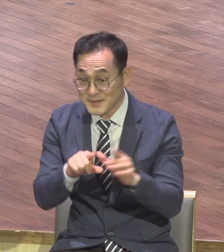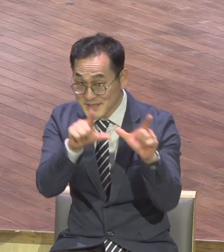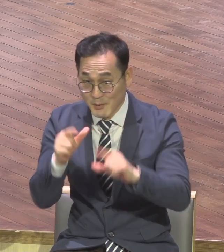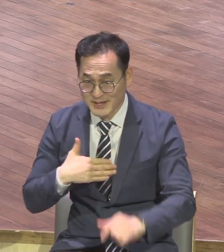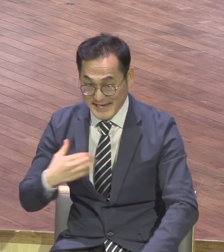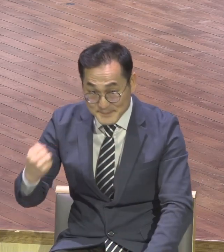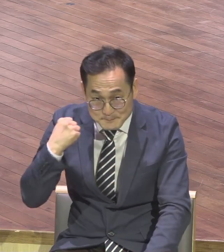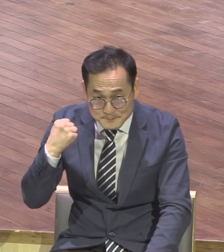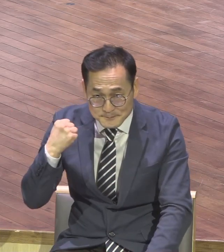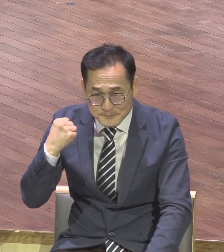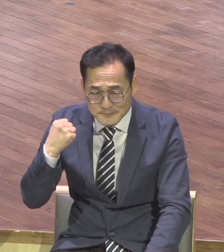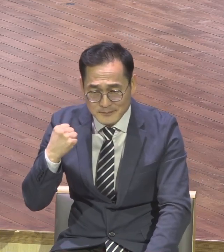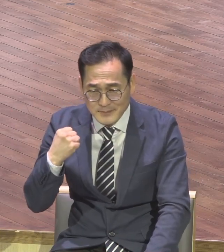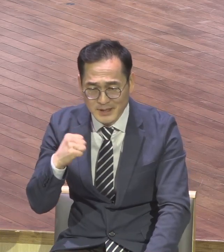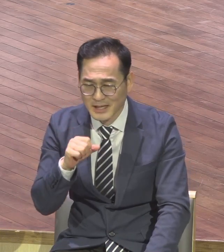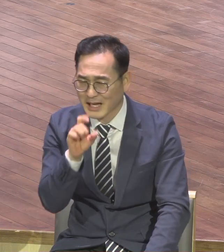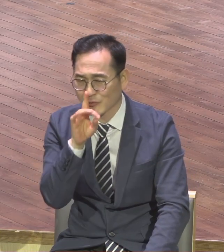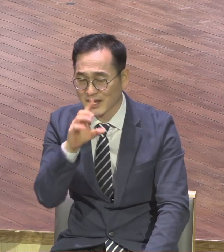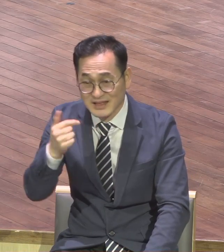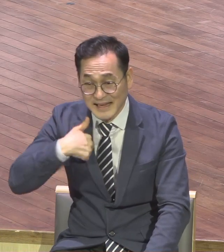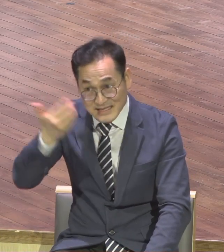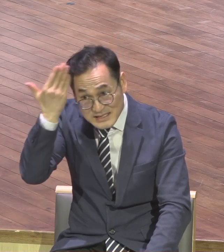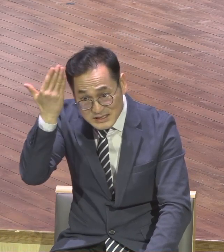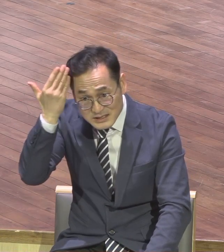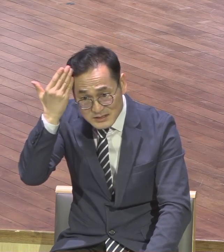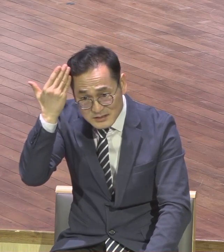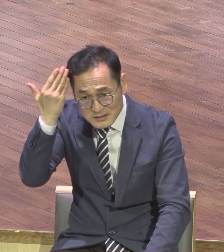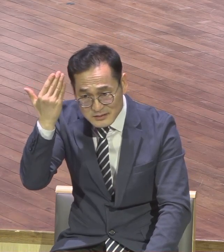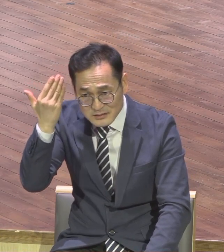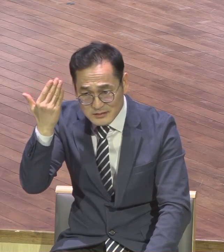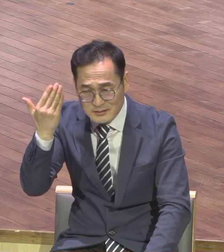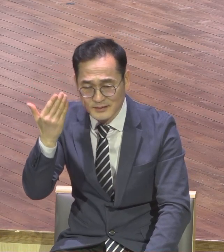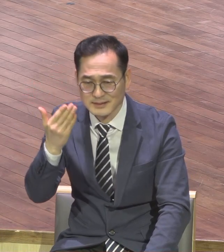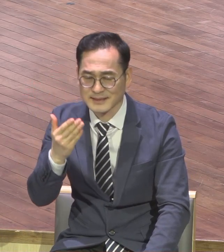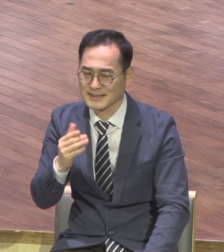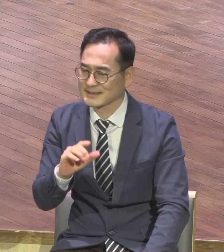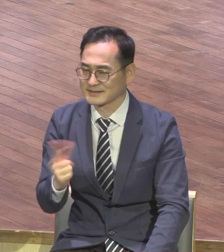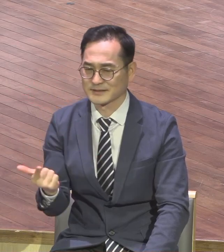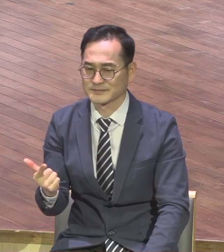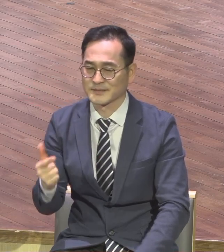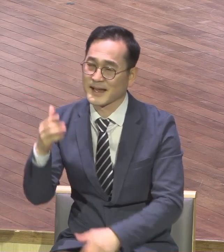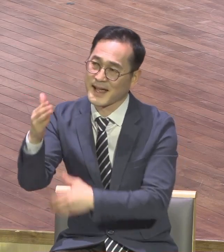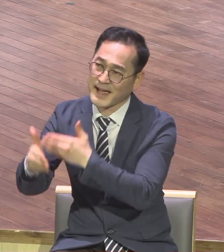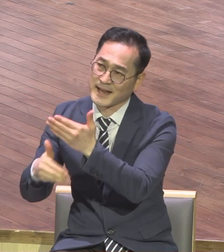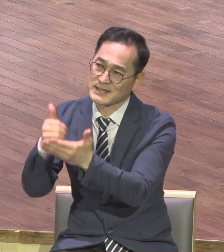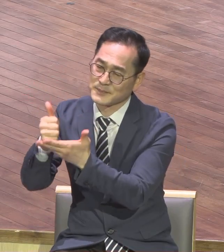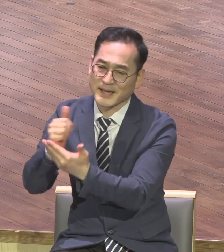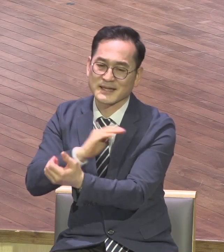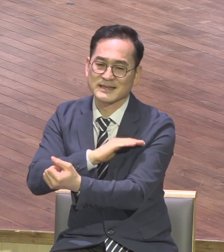상식으로 하는 것이 절대 아닙니다 신앙생활은 성삼이 하나님의 권능을 입는 것이다